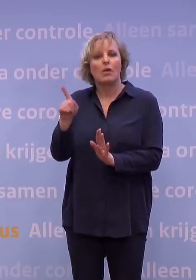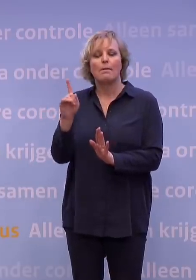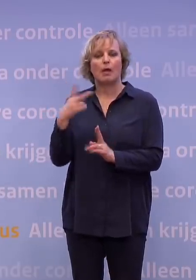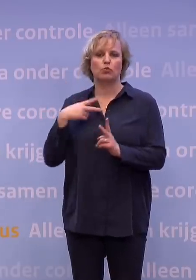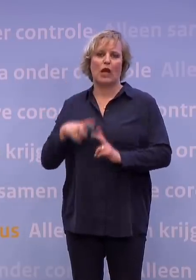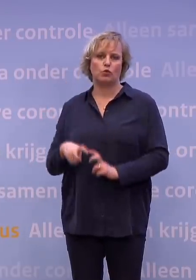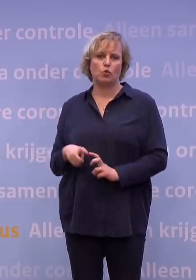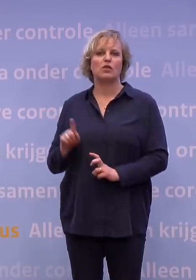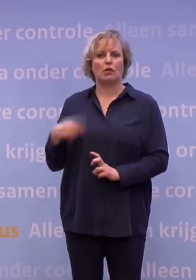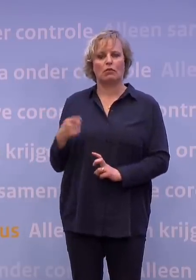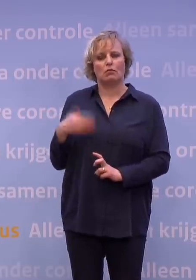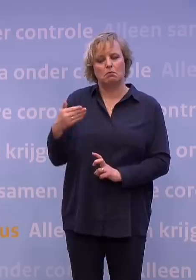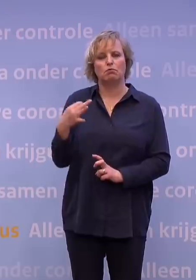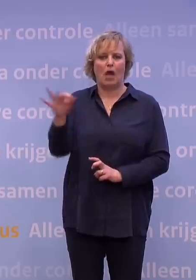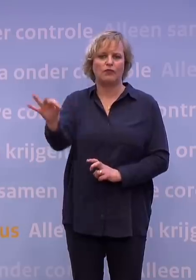Oké.